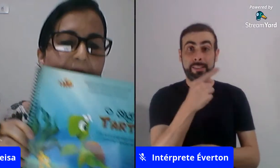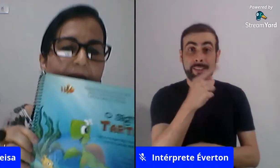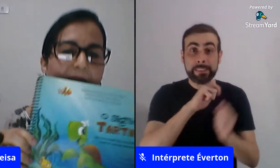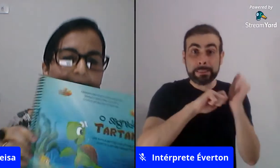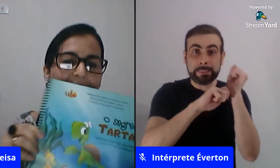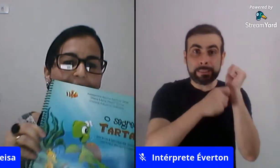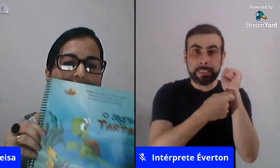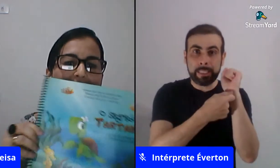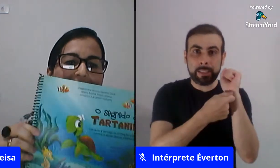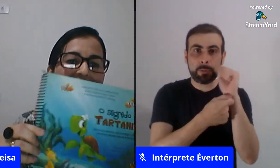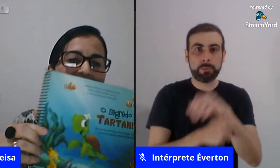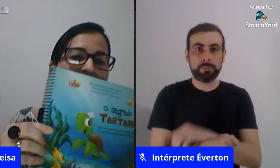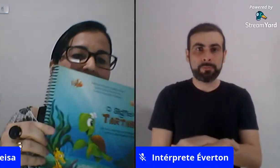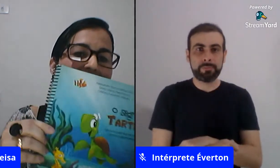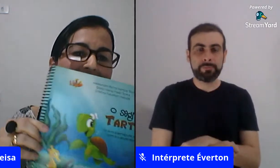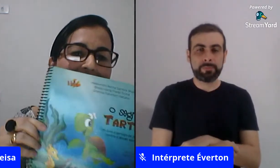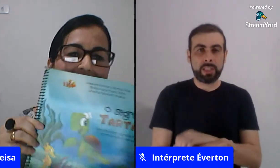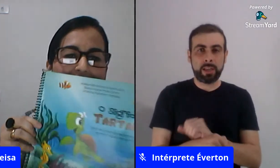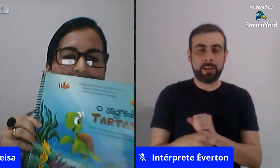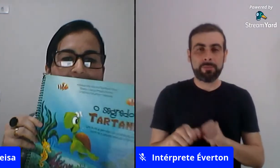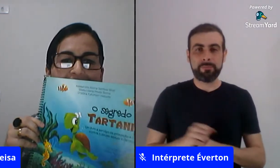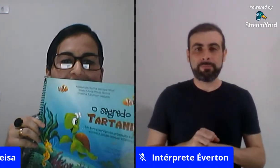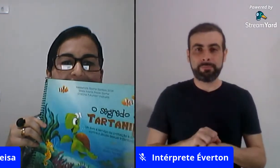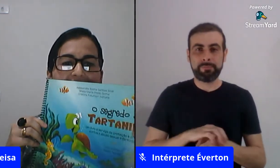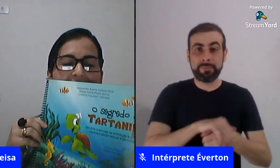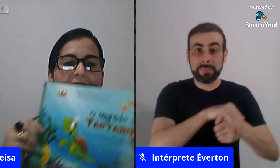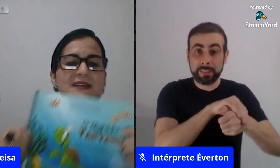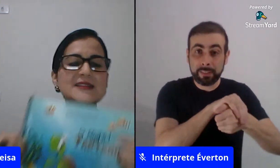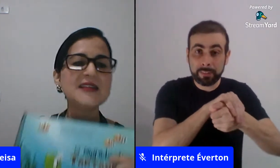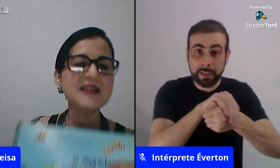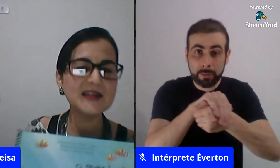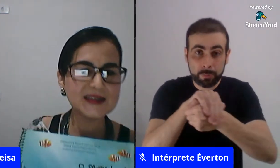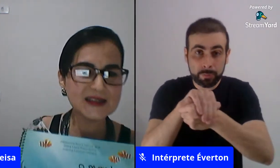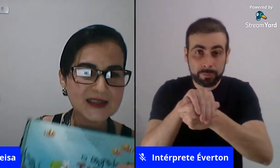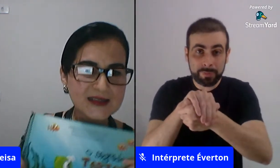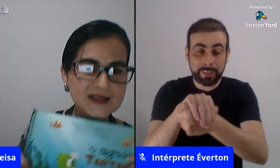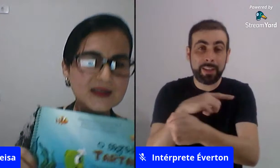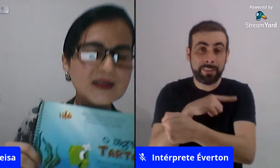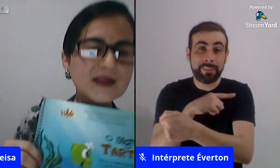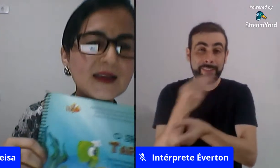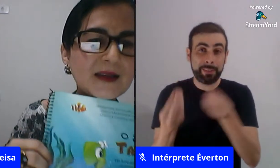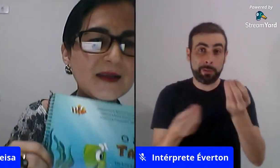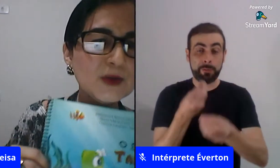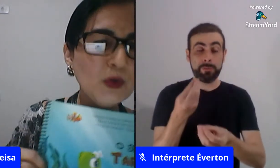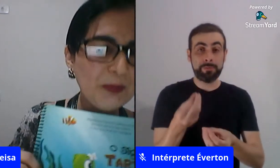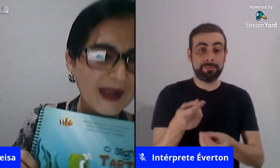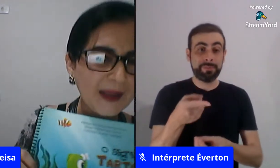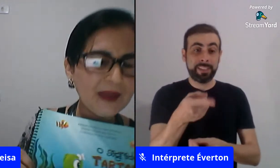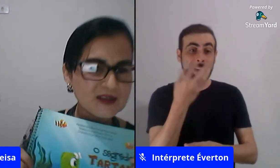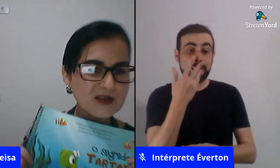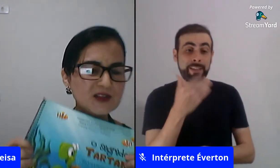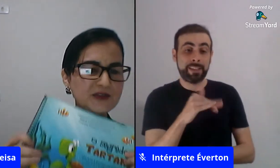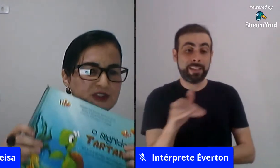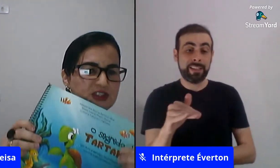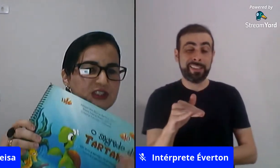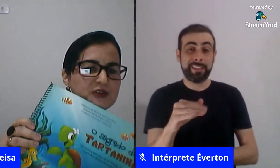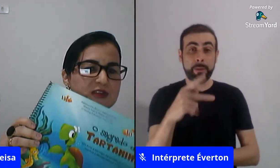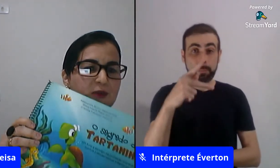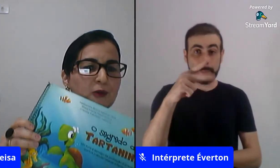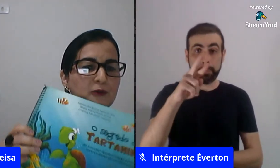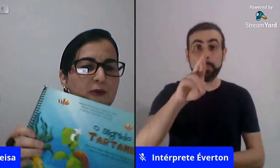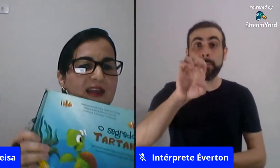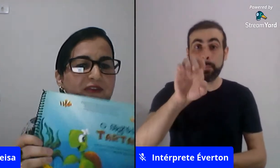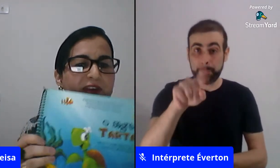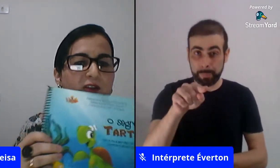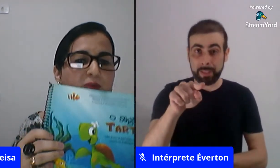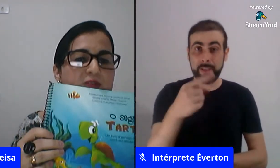é pra ser trabalhado com as crianças do pré mesmo educação infantil